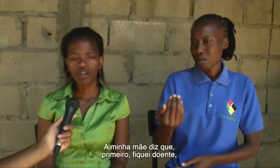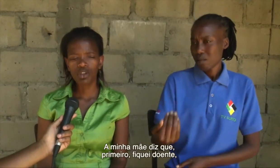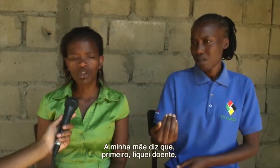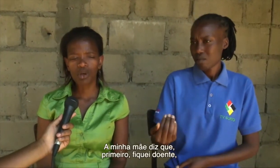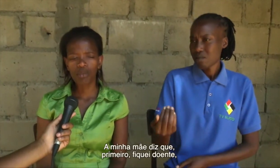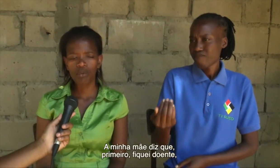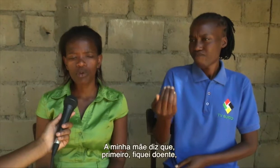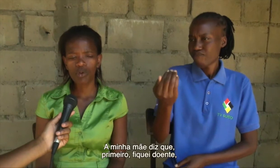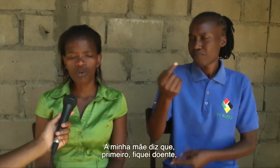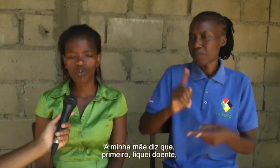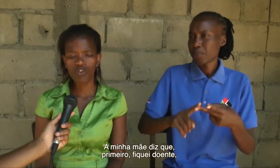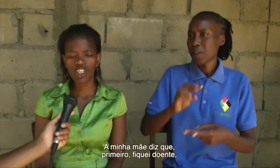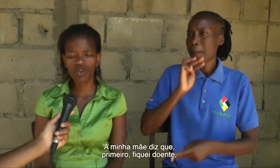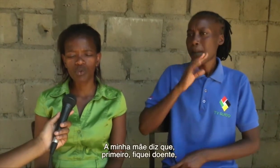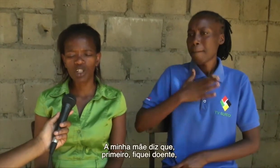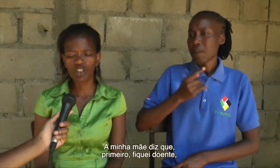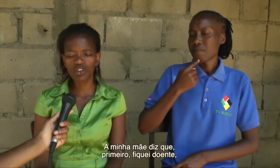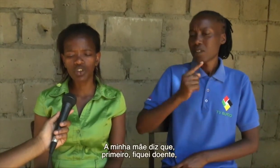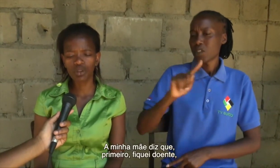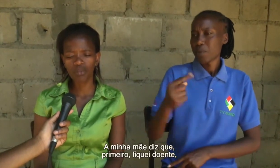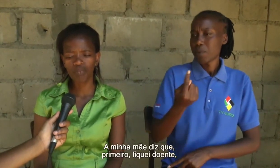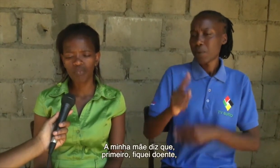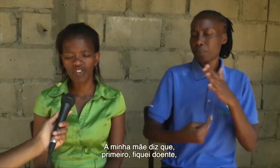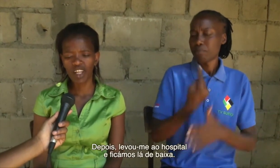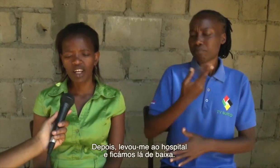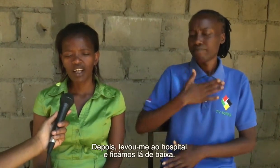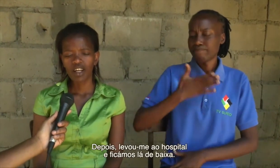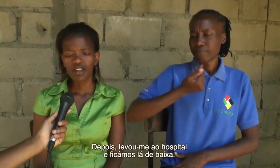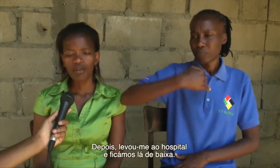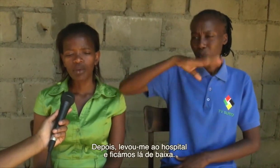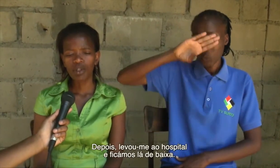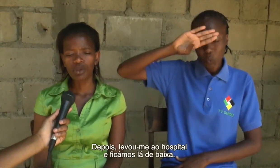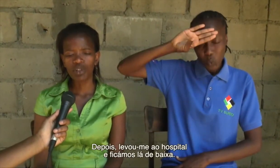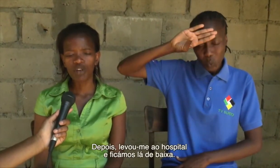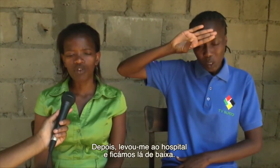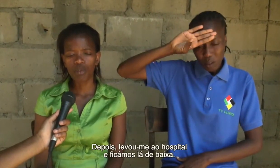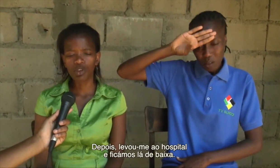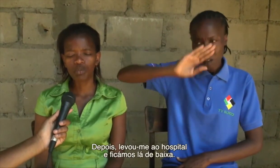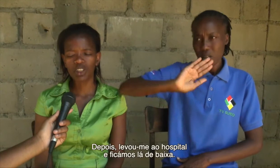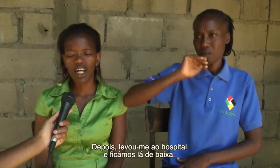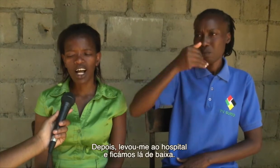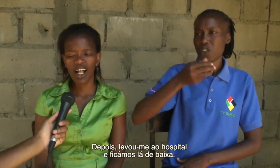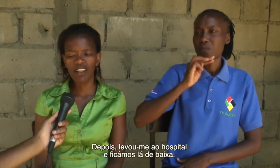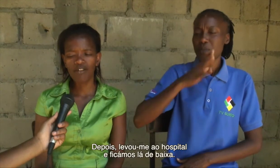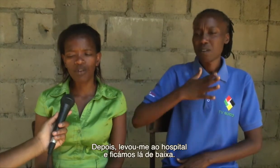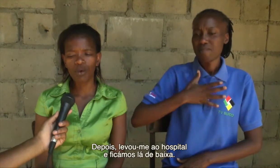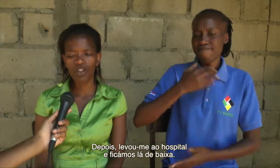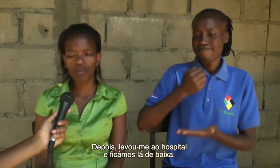disse que eu primeiro fiquei doente, depois me levou para o hospital e ficou de